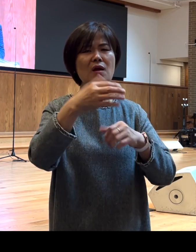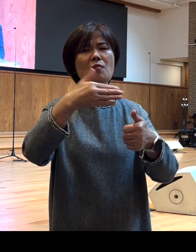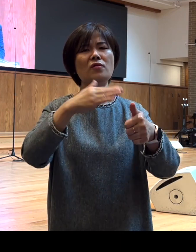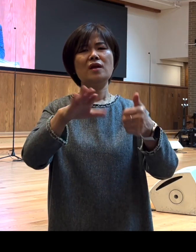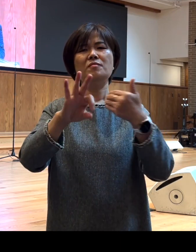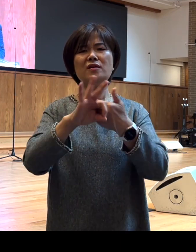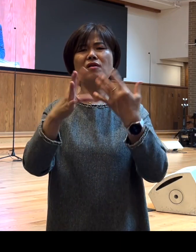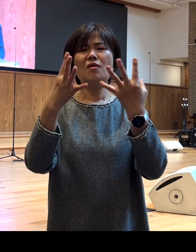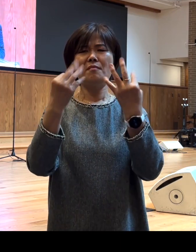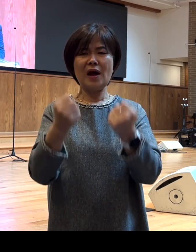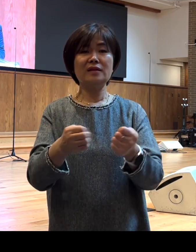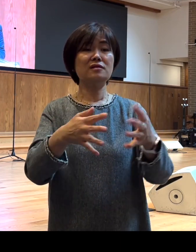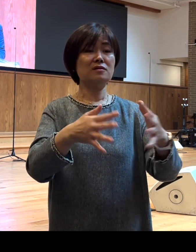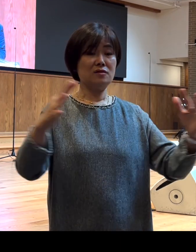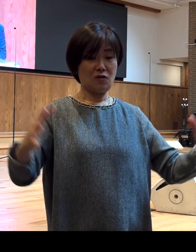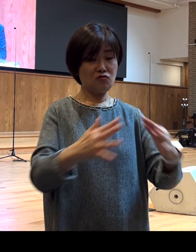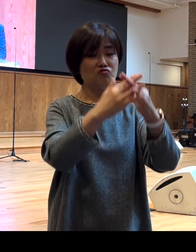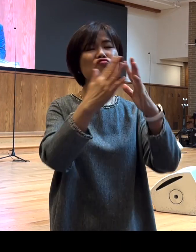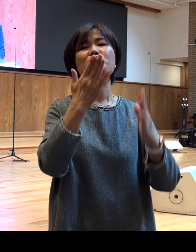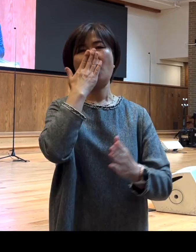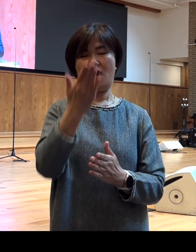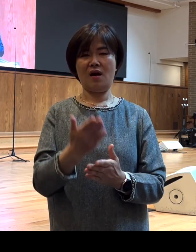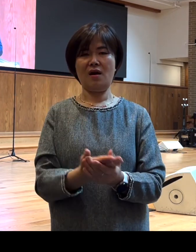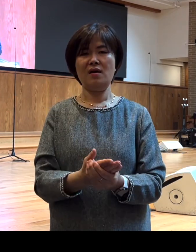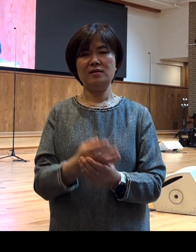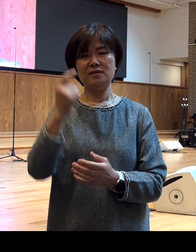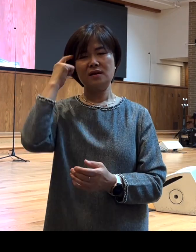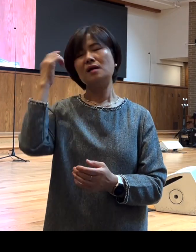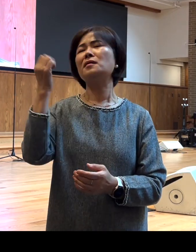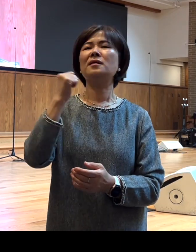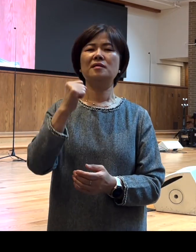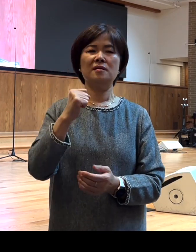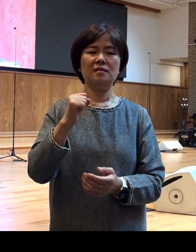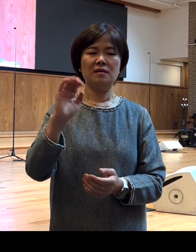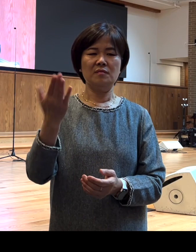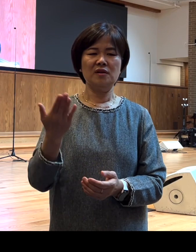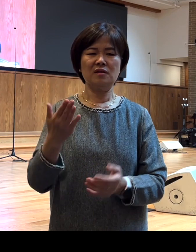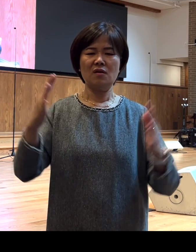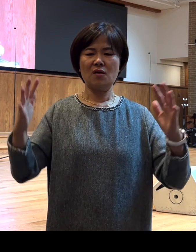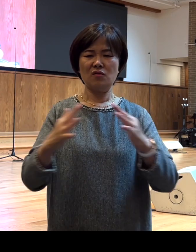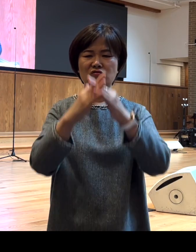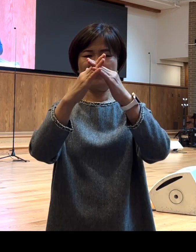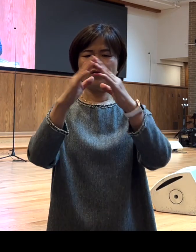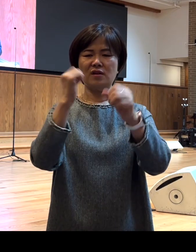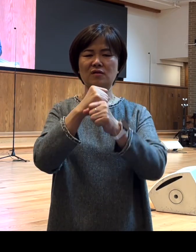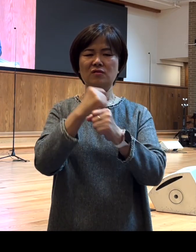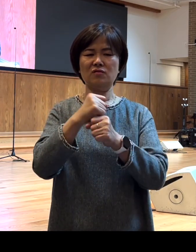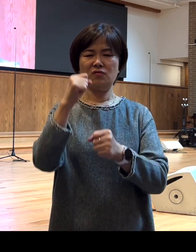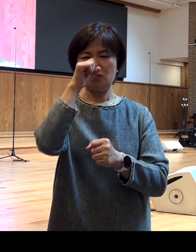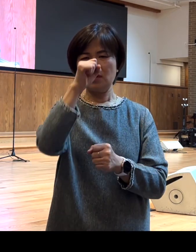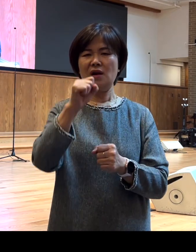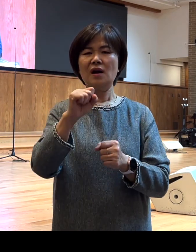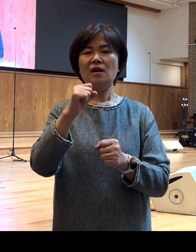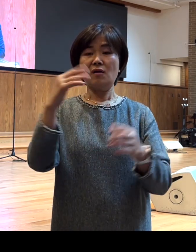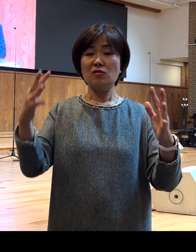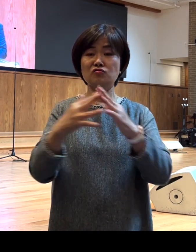많은 건축을 할 수 있을까 이런 생각을 하면서 건축을 하는 것도 좋지만 안 하는 것도 또